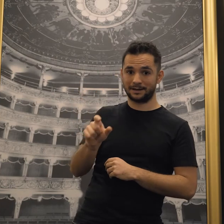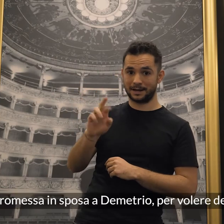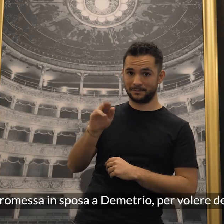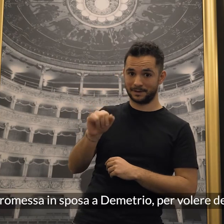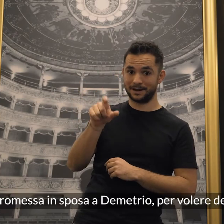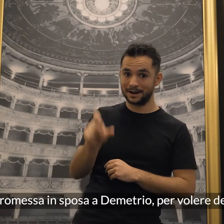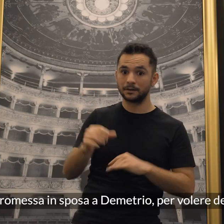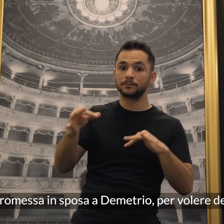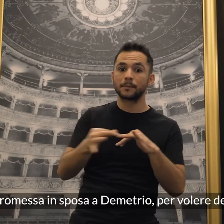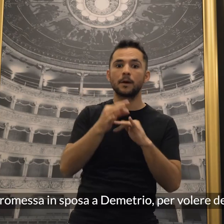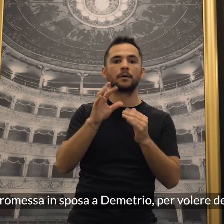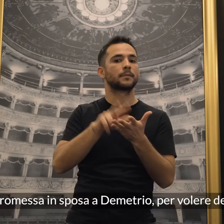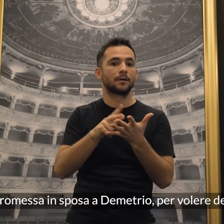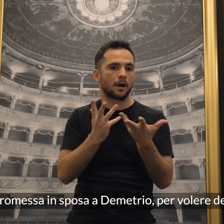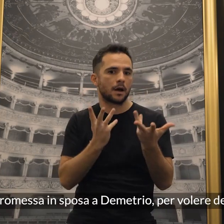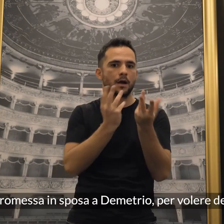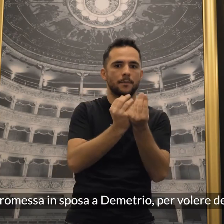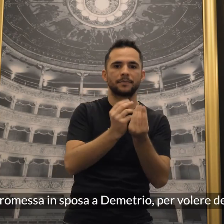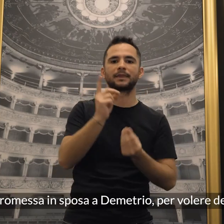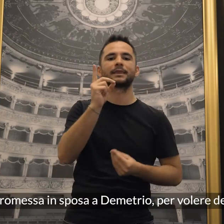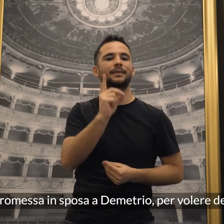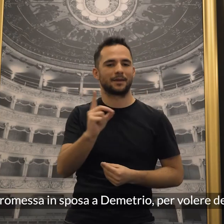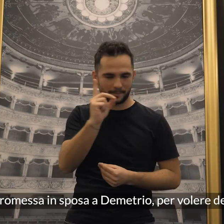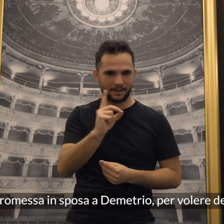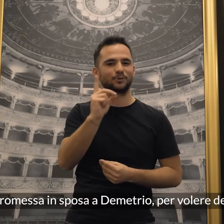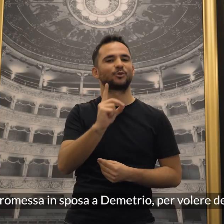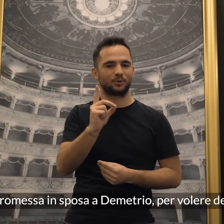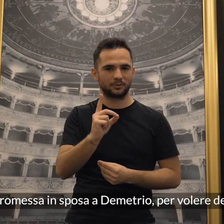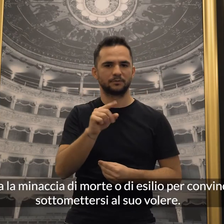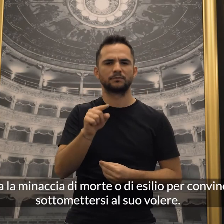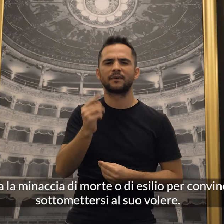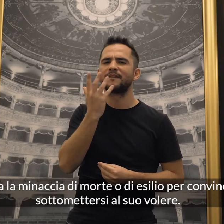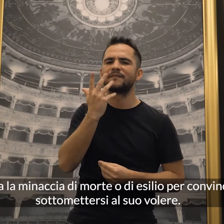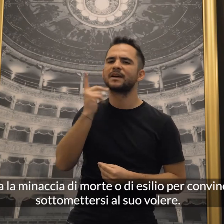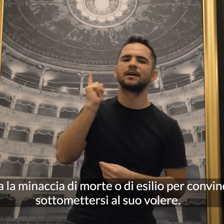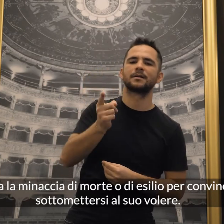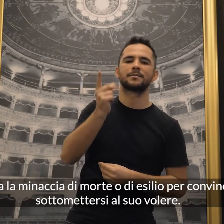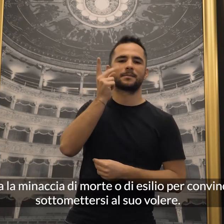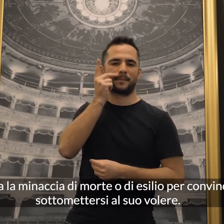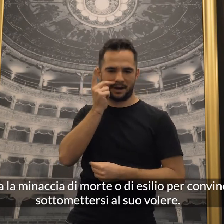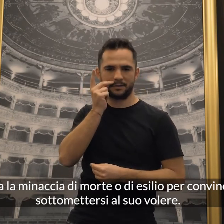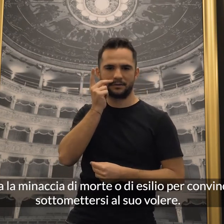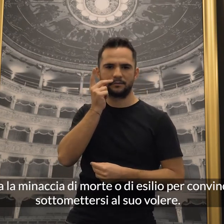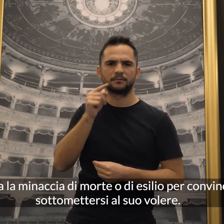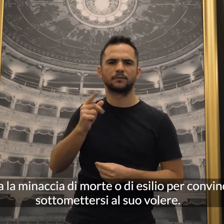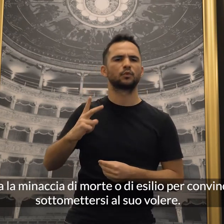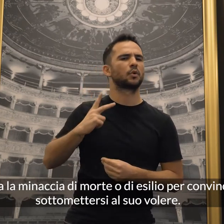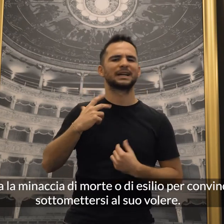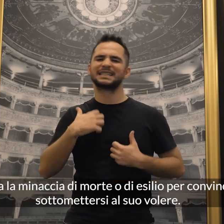Ermia è promessa in sposa a Demetrio per volere del padre e il duca la minaccia di morte o di esilio per